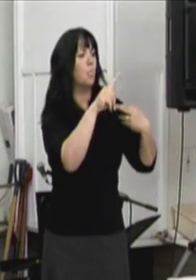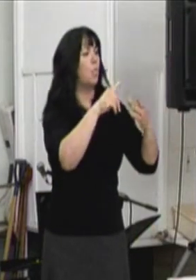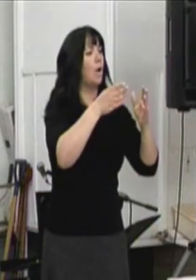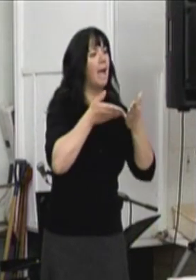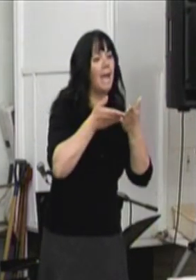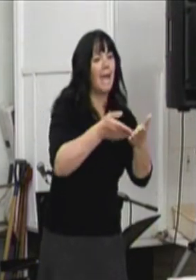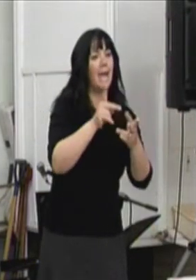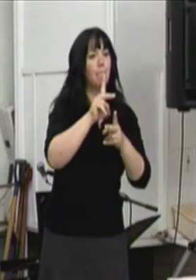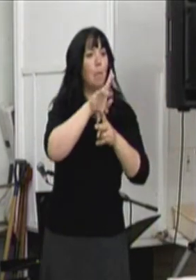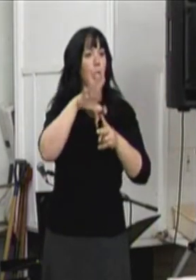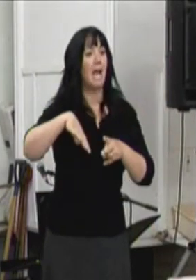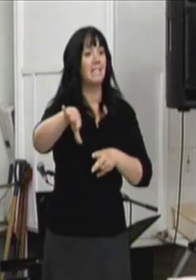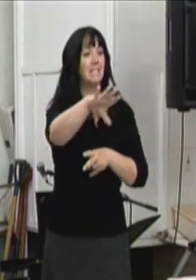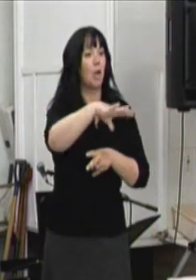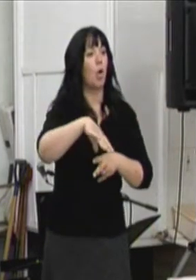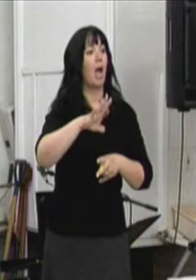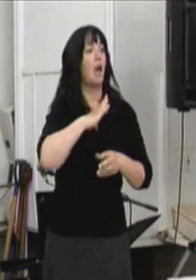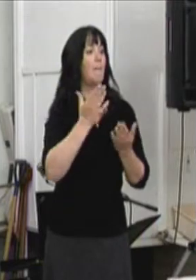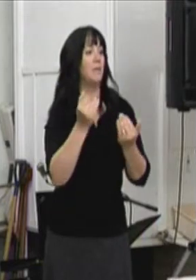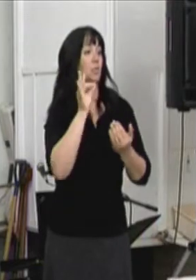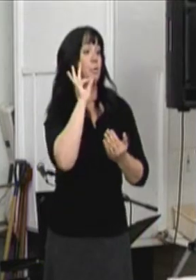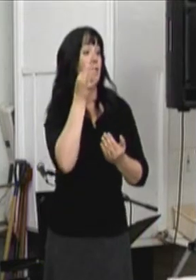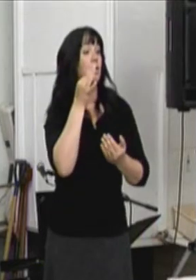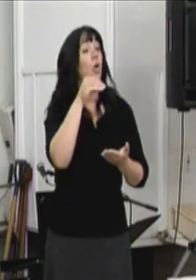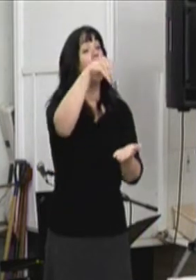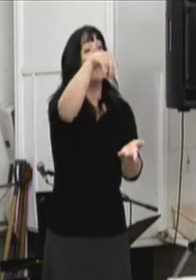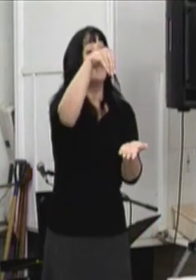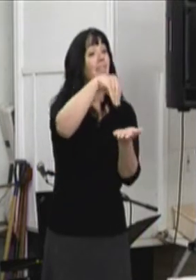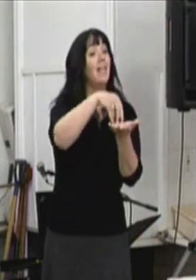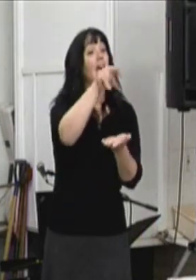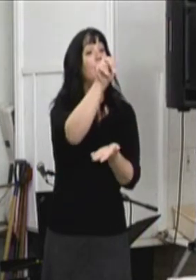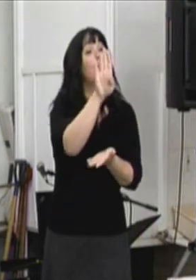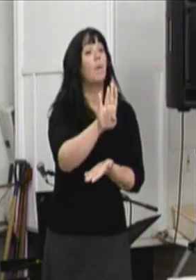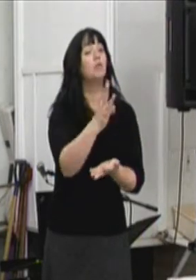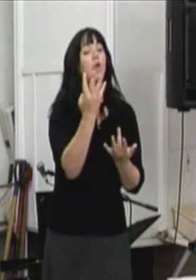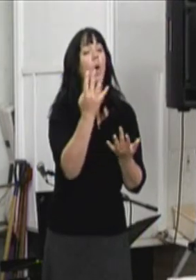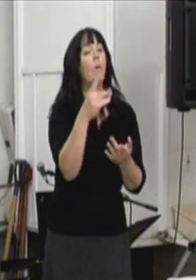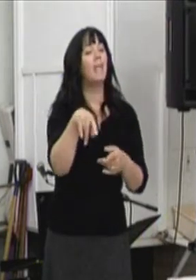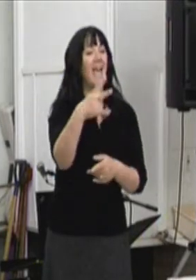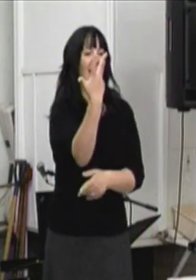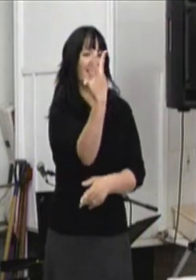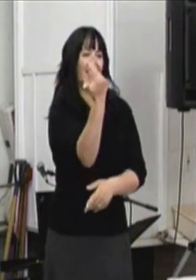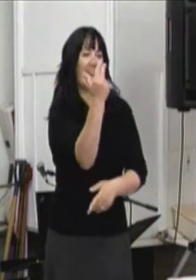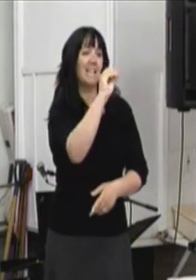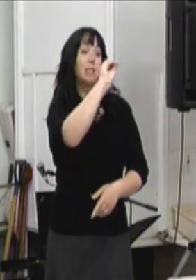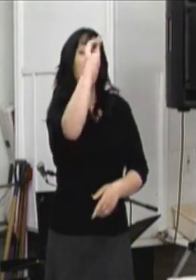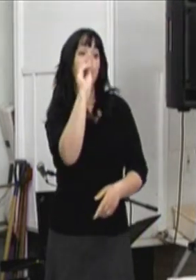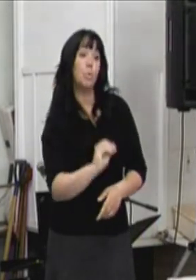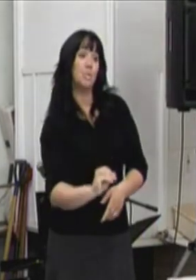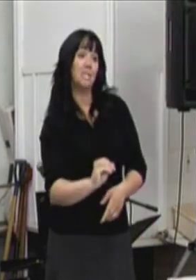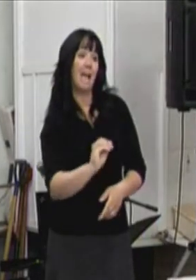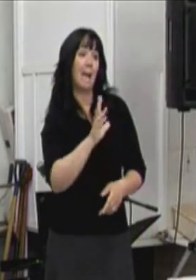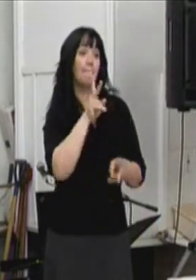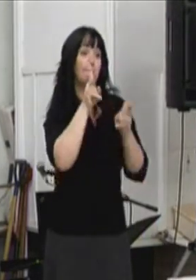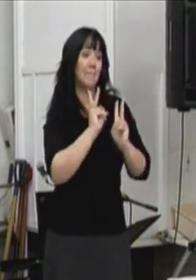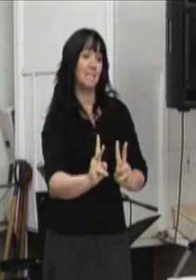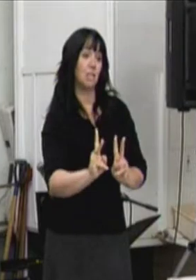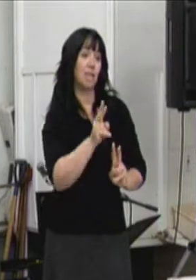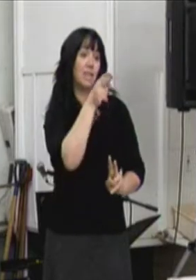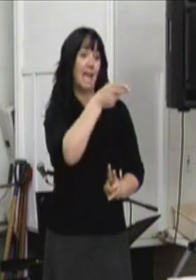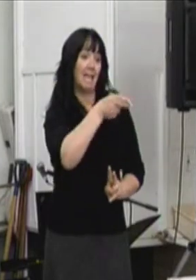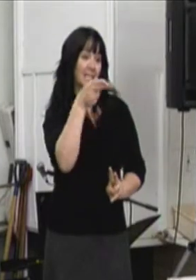population à besoins spéciaux qui se situent à 13 %. Ce que je veux dire, c'est à peu près 13 % de personnes